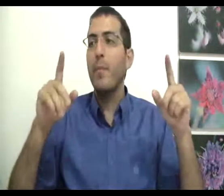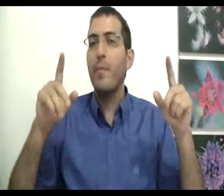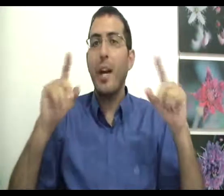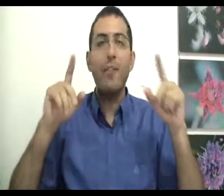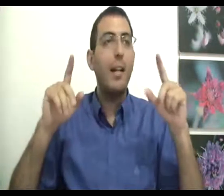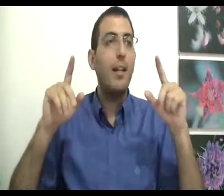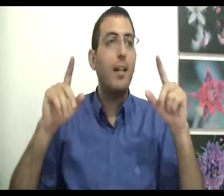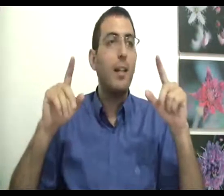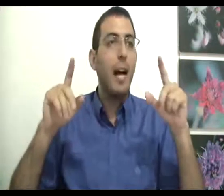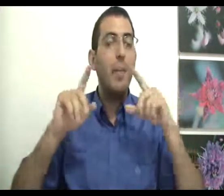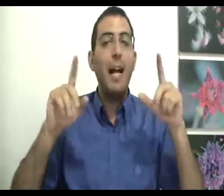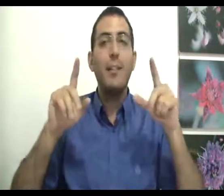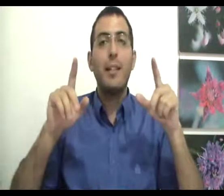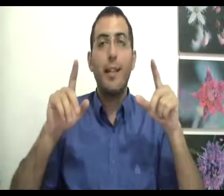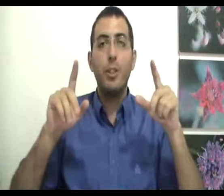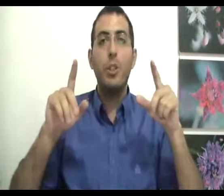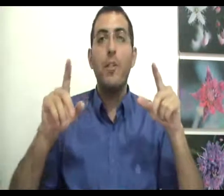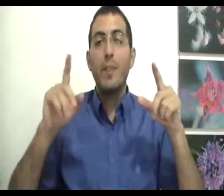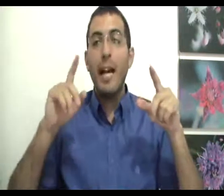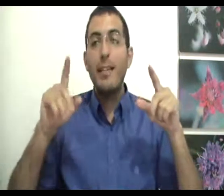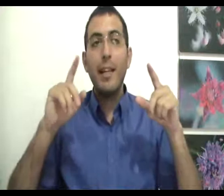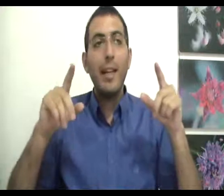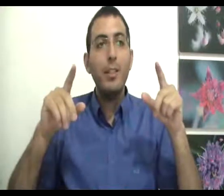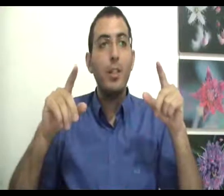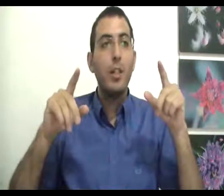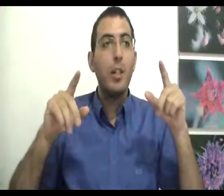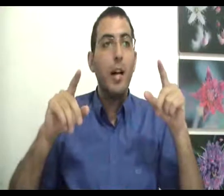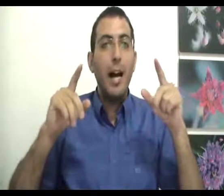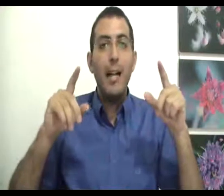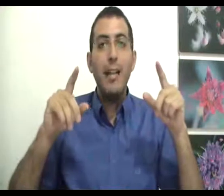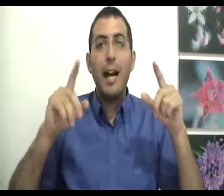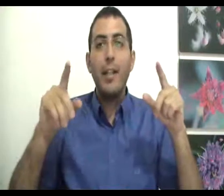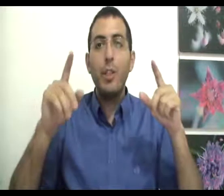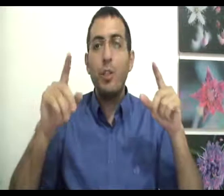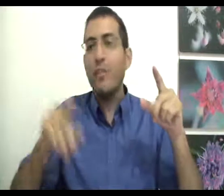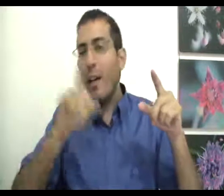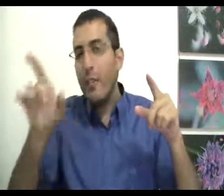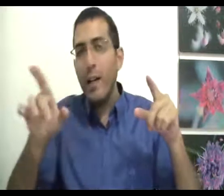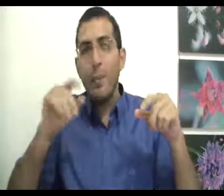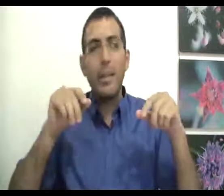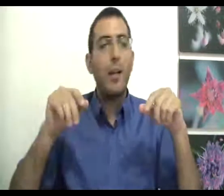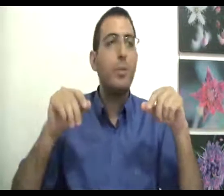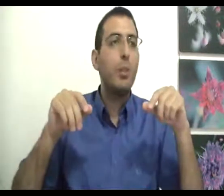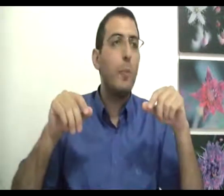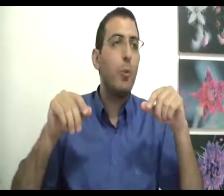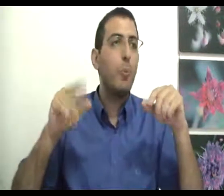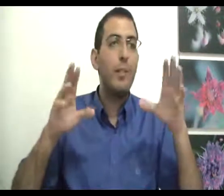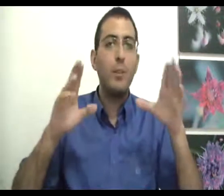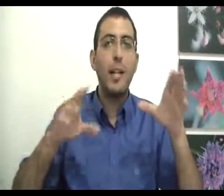אבל, על מה אל תתעקש? אל תתעקש על להרגיש טוב דווקא בדרך מסוימת, לדוגמה, אתה רוצה